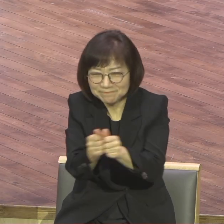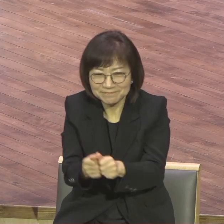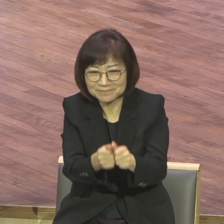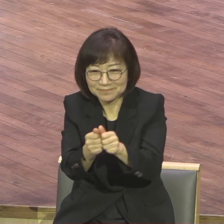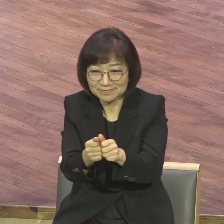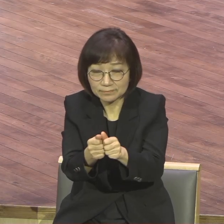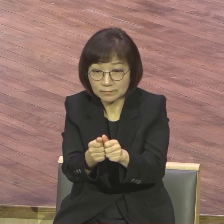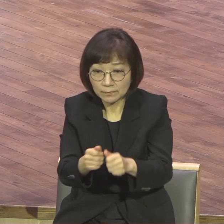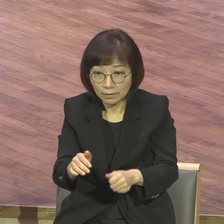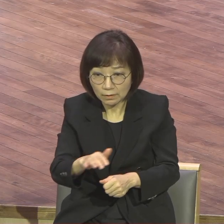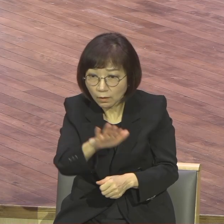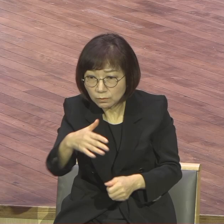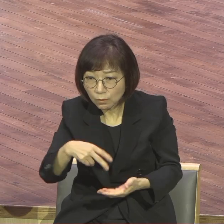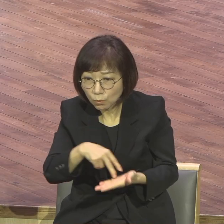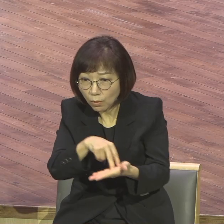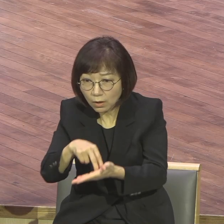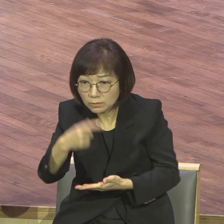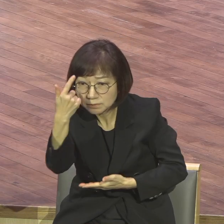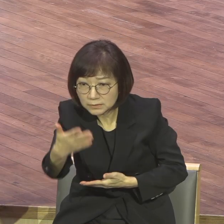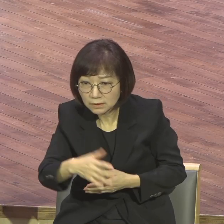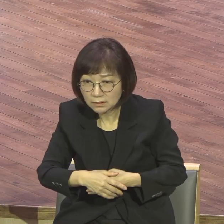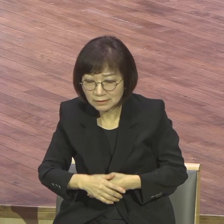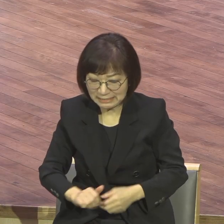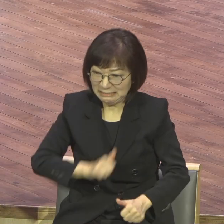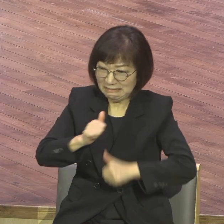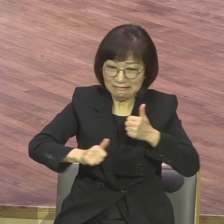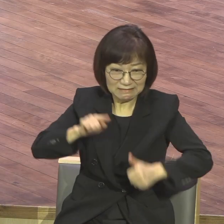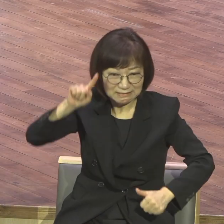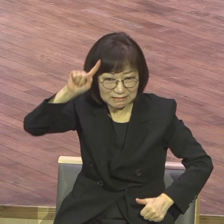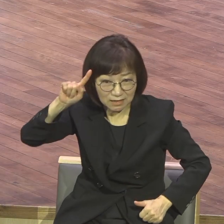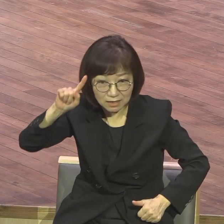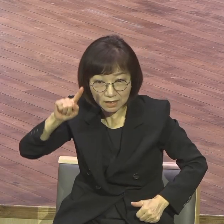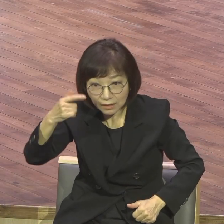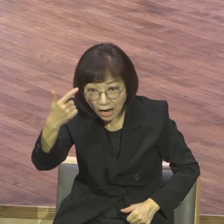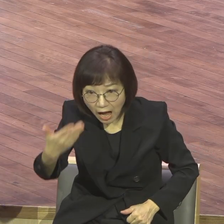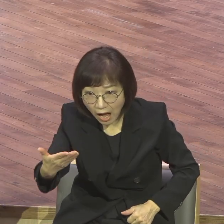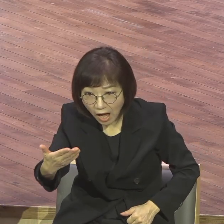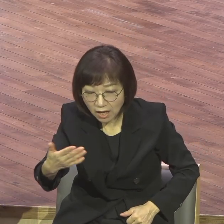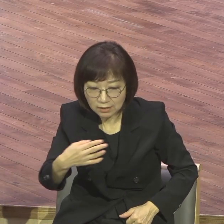외롭습니까? 신경질 나고 뭐가 짜증이 나고 뭐가 안된다고 화가 납니까?